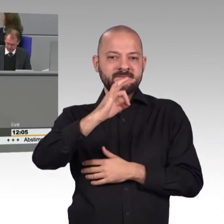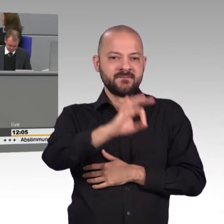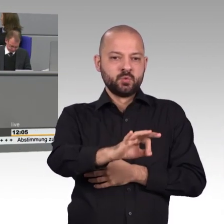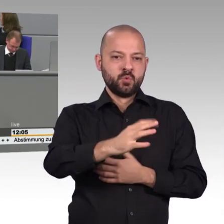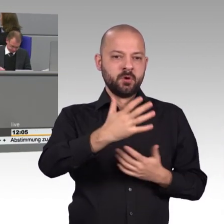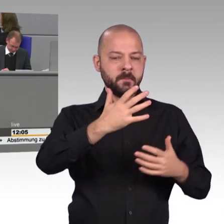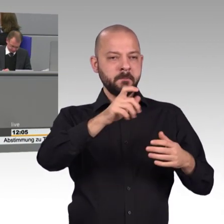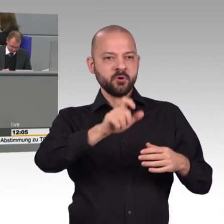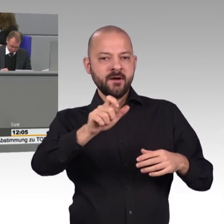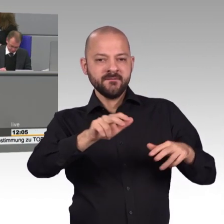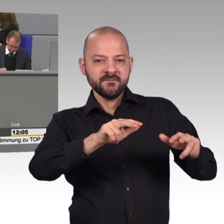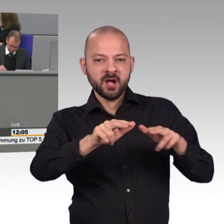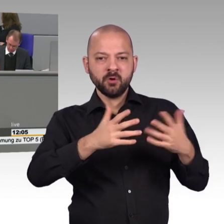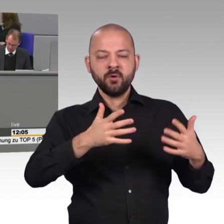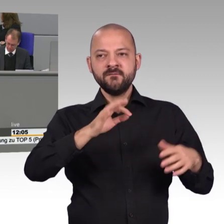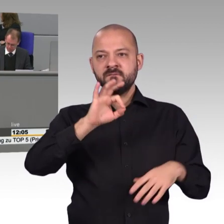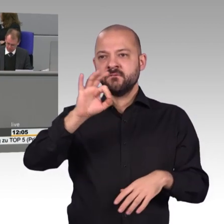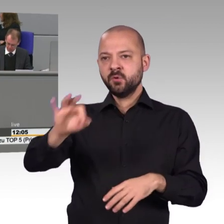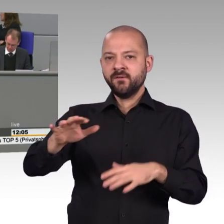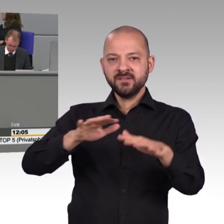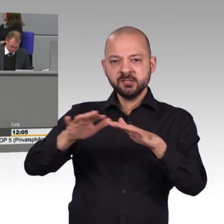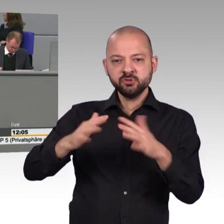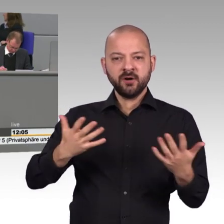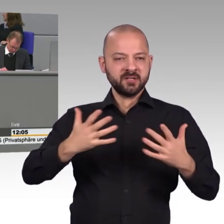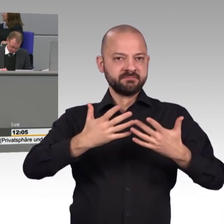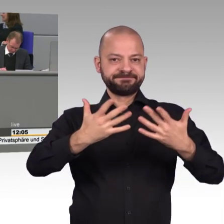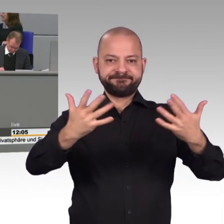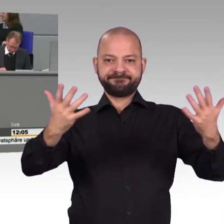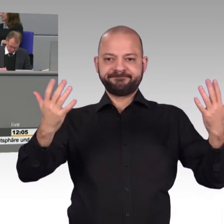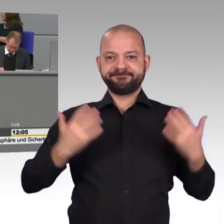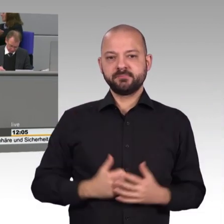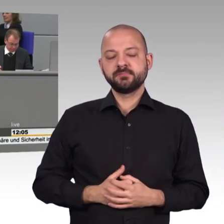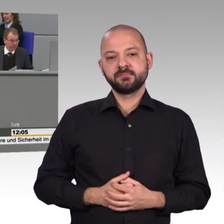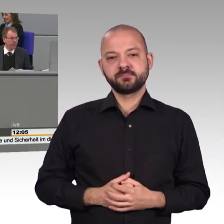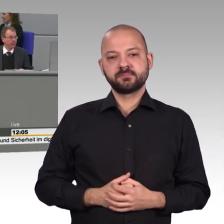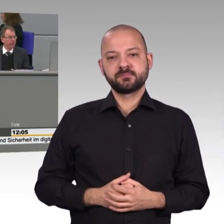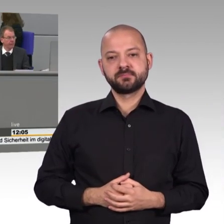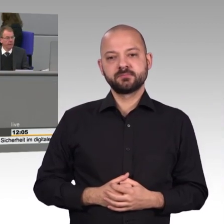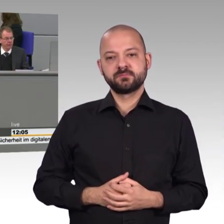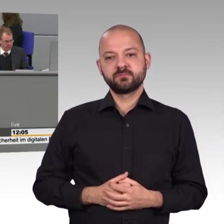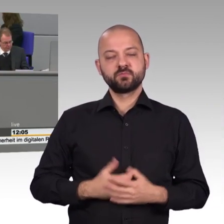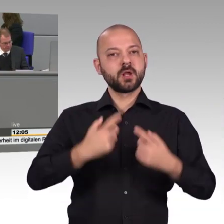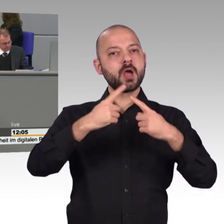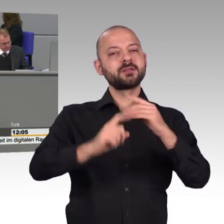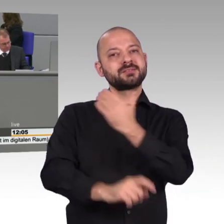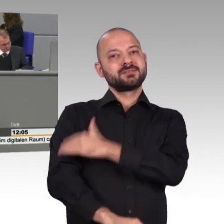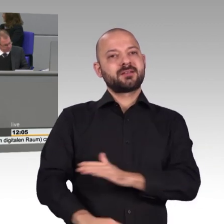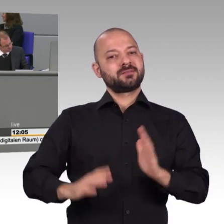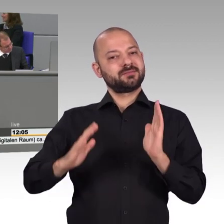Kriminalitätsbekämpfung eine wichtige Rolle. Mit staatlichen Vorgaben oder Standards darf keinesfalls die